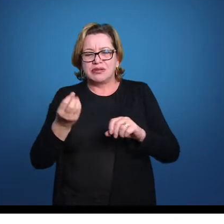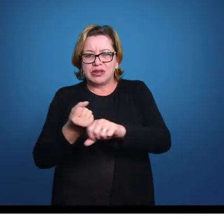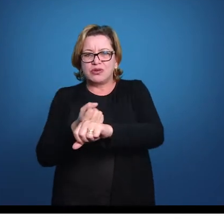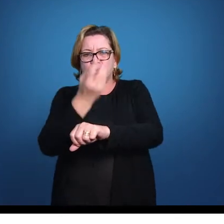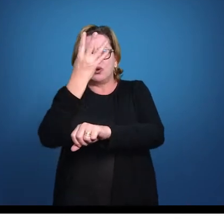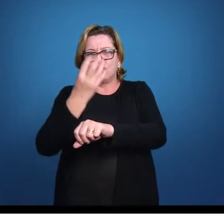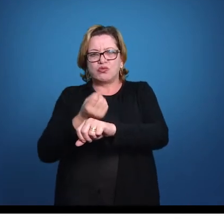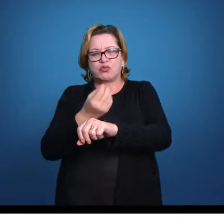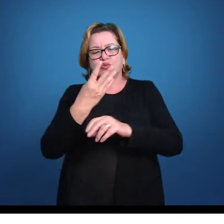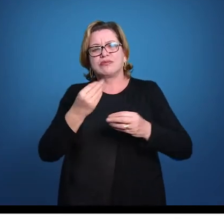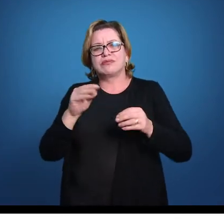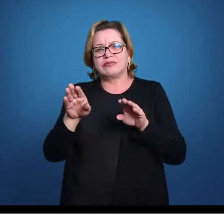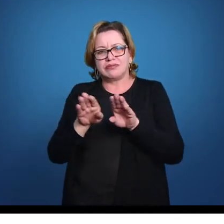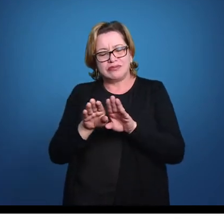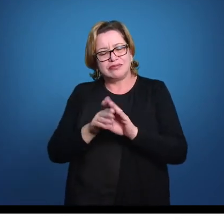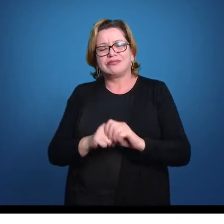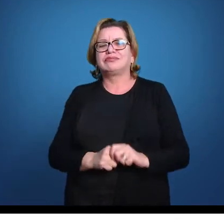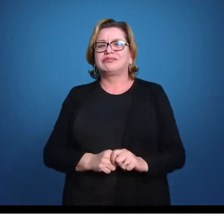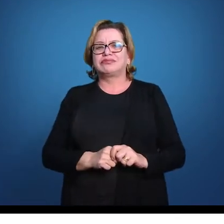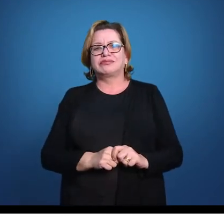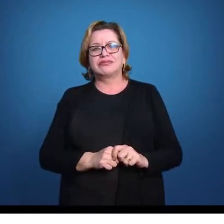espiráculo também, ok?